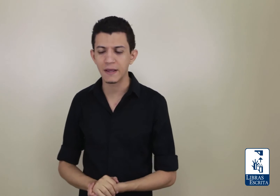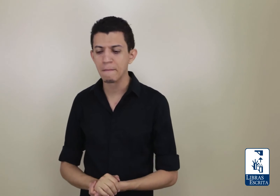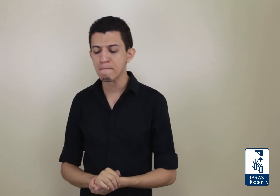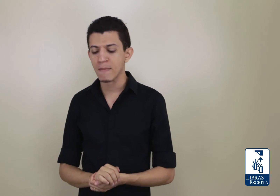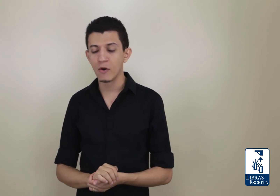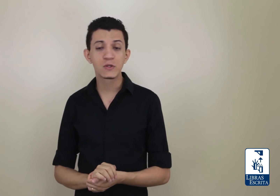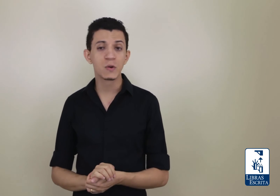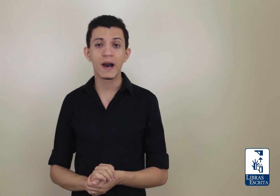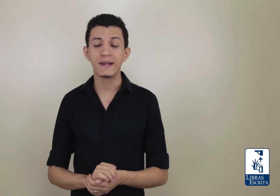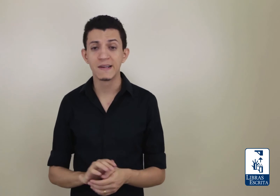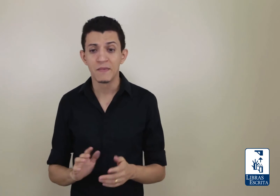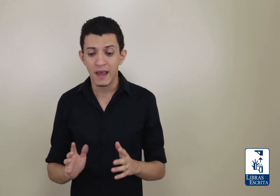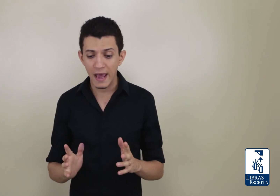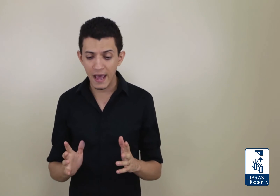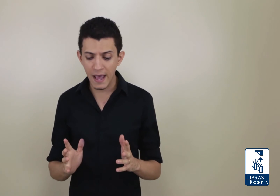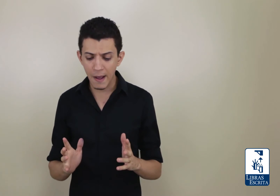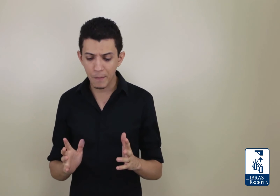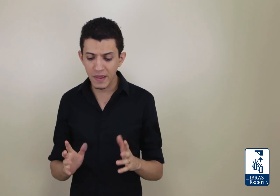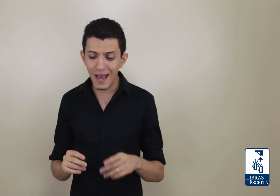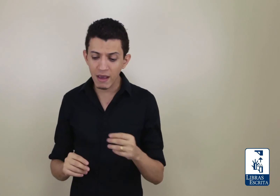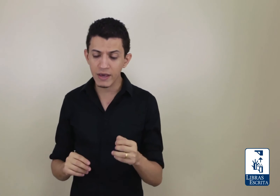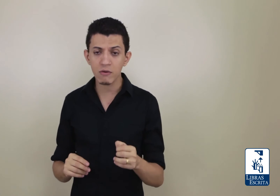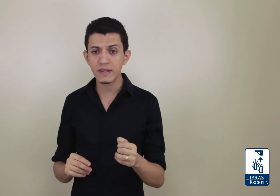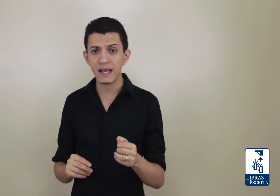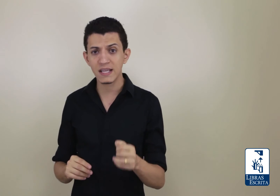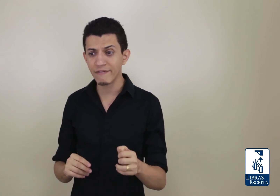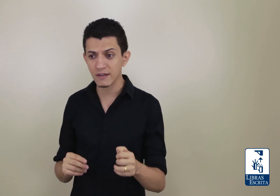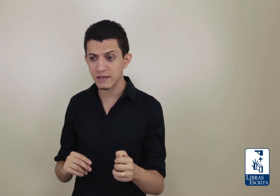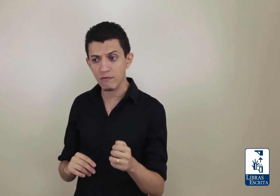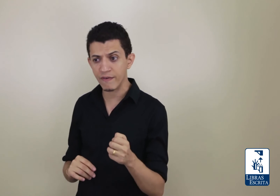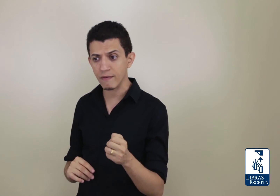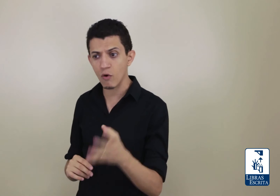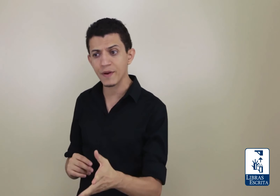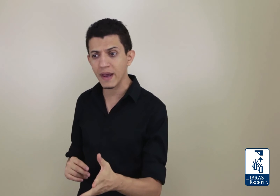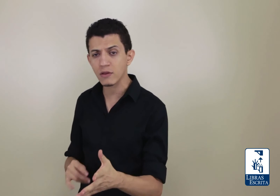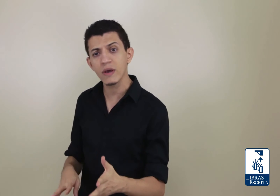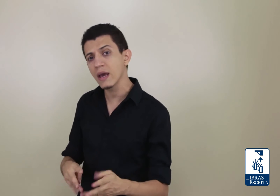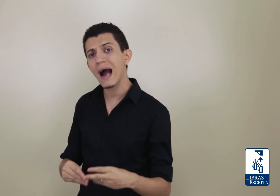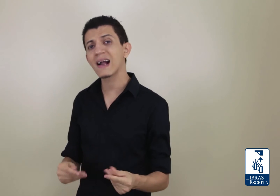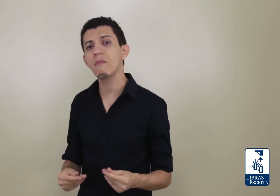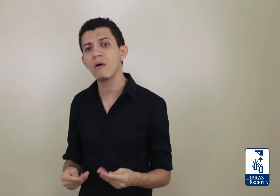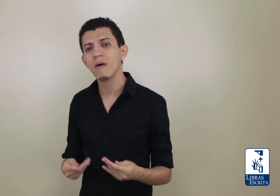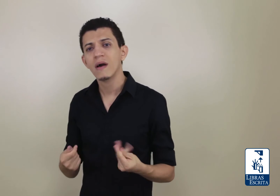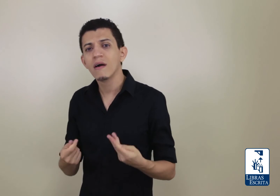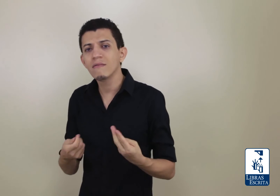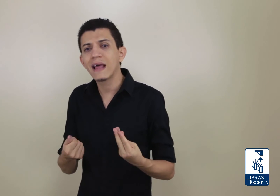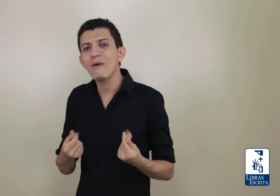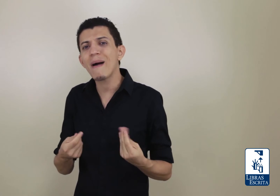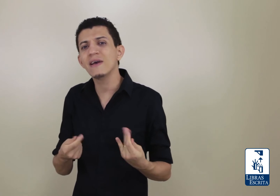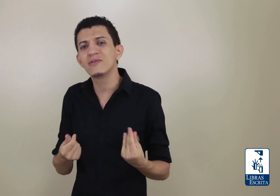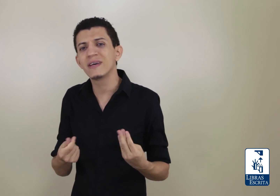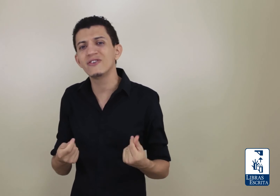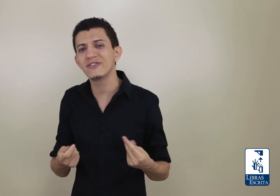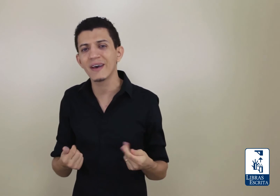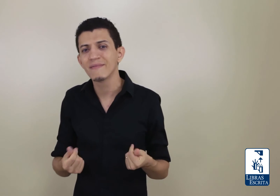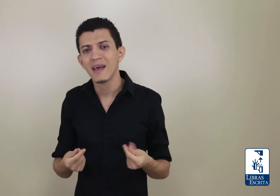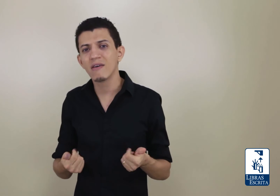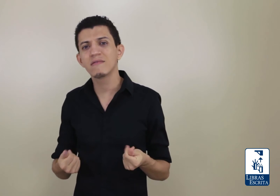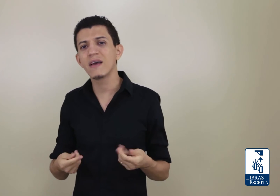em outros lugares. E aí o que acontece? Ele falou assim, eu cumprimento e acabou. Eu não tenho mais o que dizer, eu não tenho